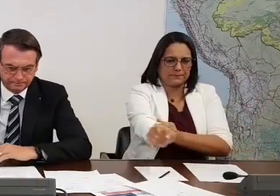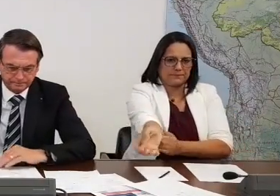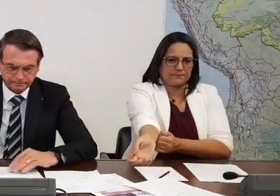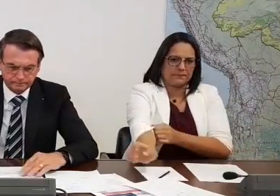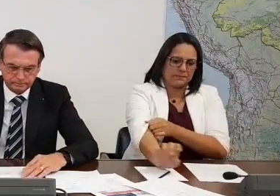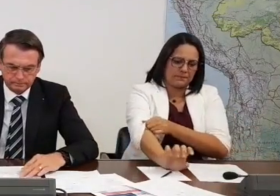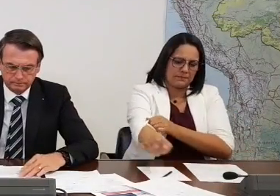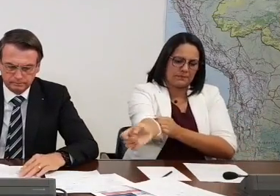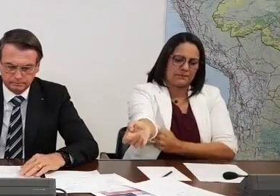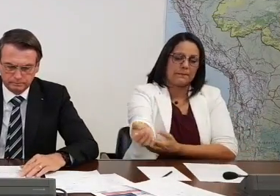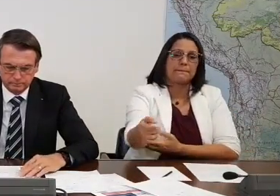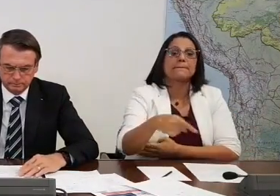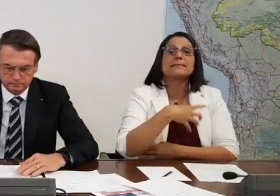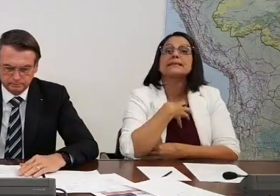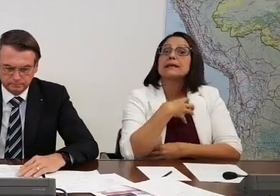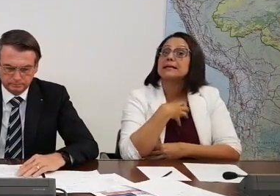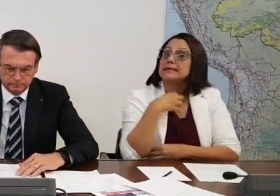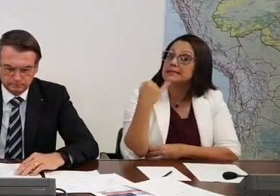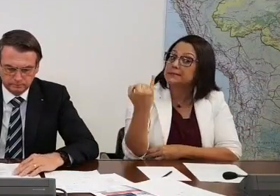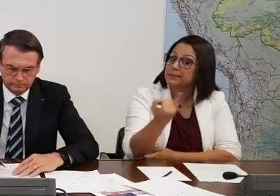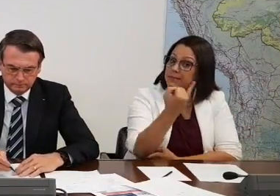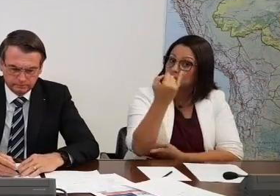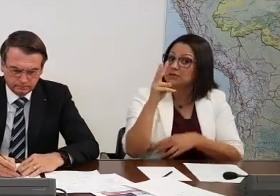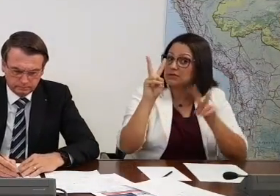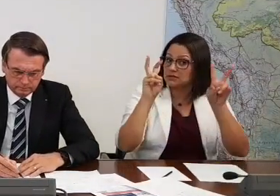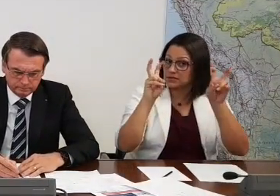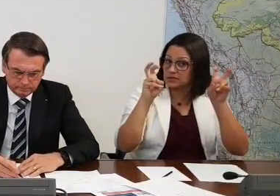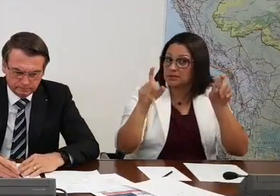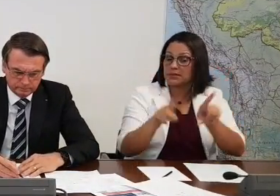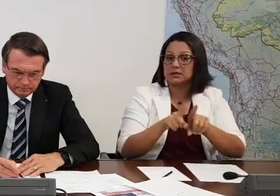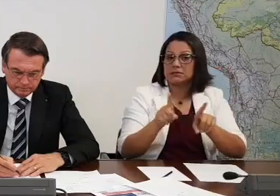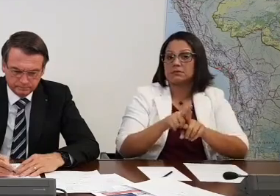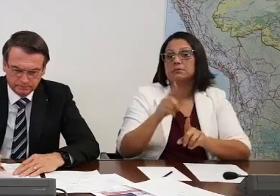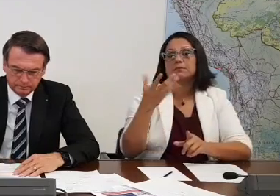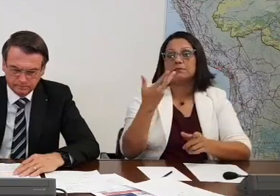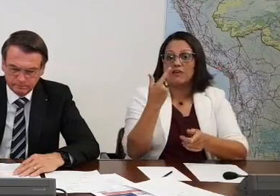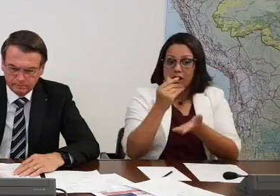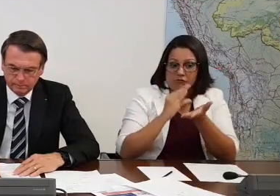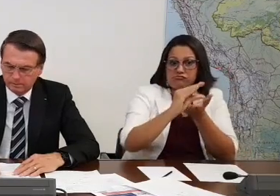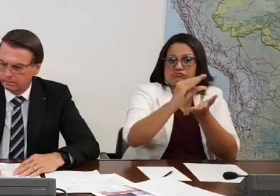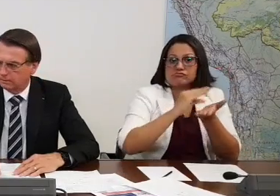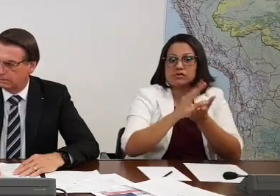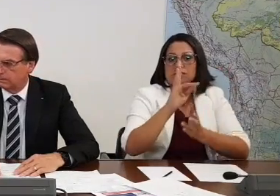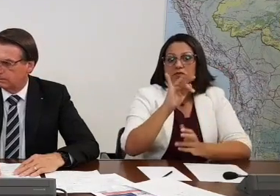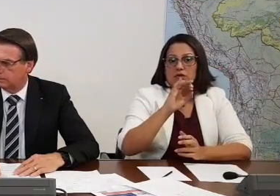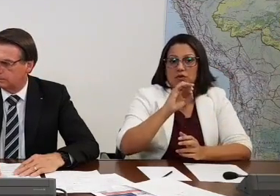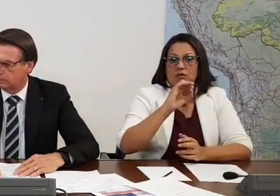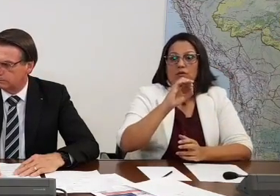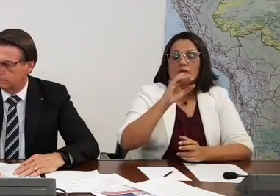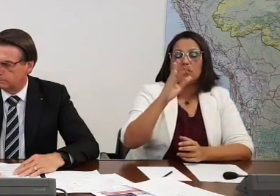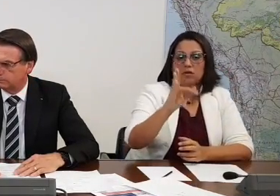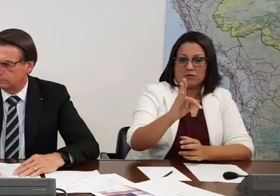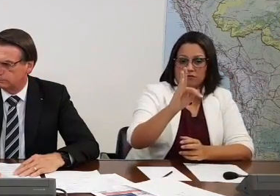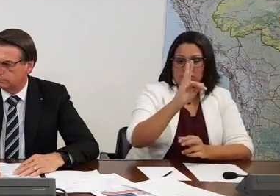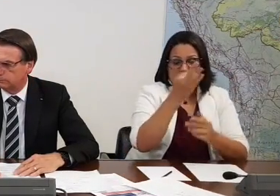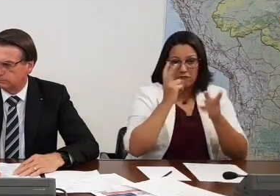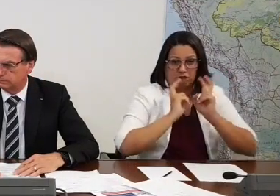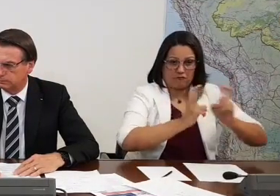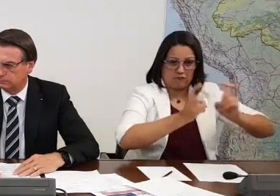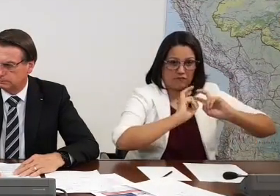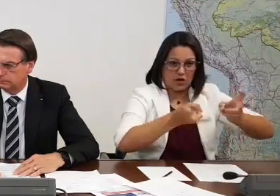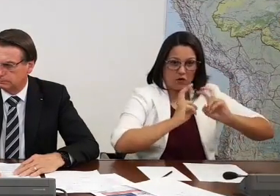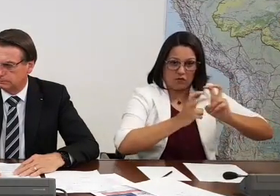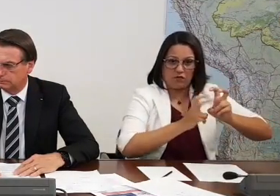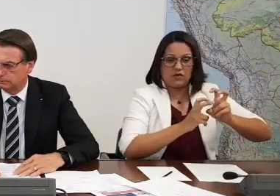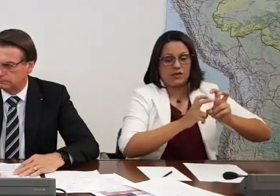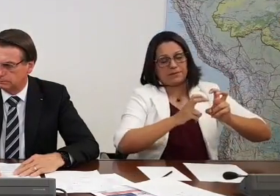para a Bahia tem uma importante notícia que é a garantia de recursos para a FIOL. A FIOL vai estar andando bem, a Ferrovia de Integração Oeste e Leste deve ser